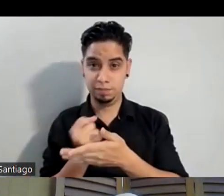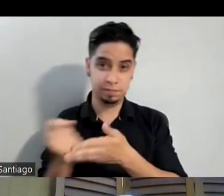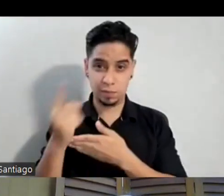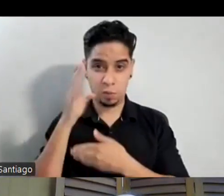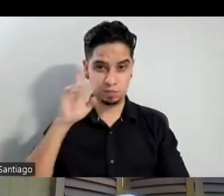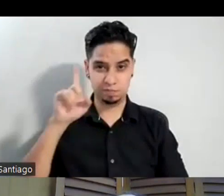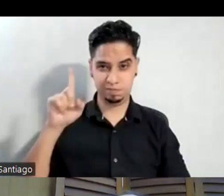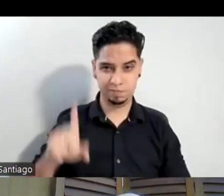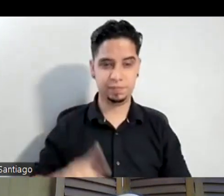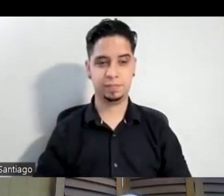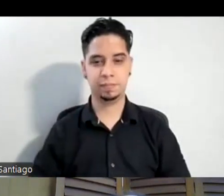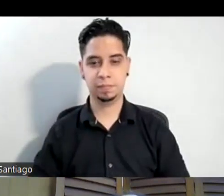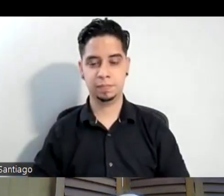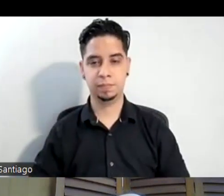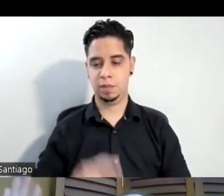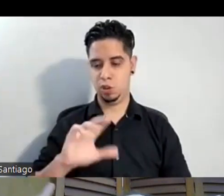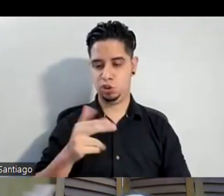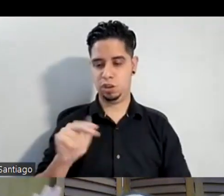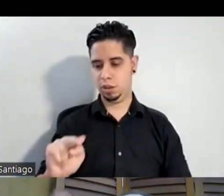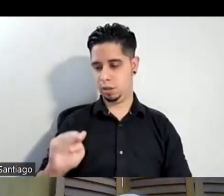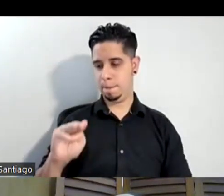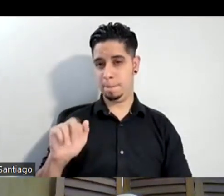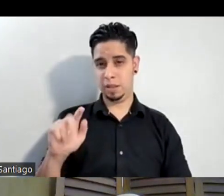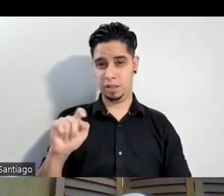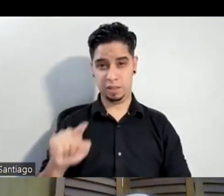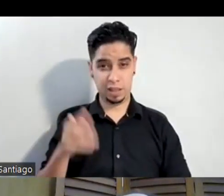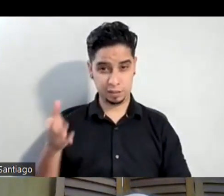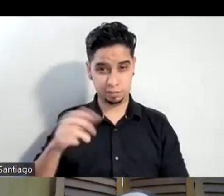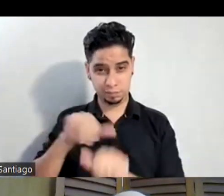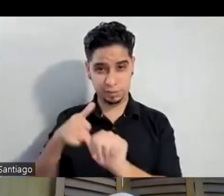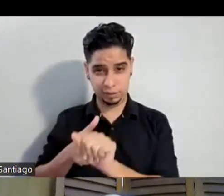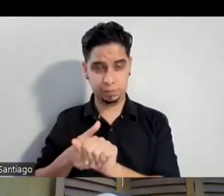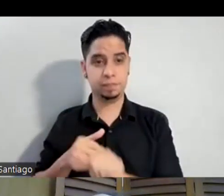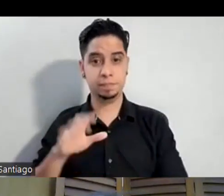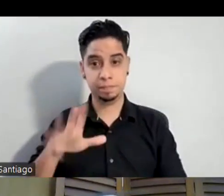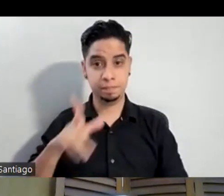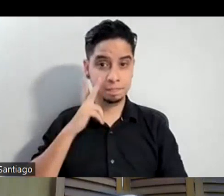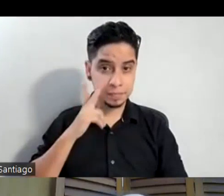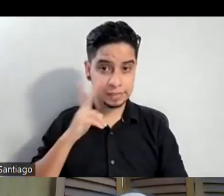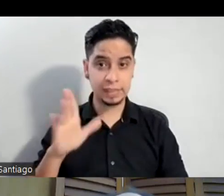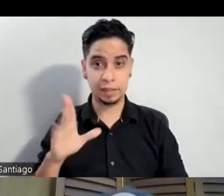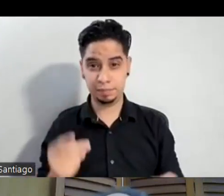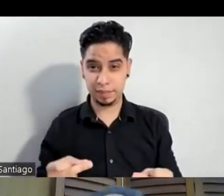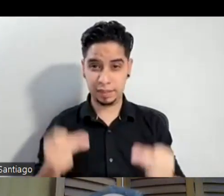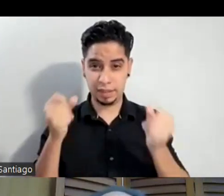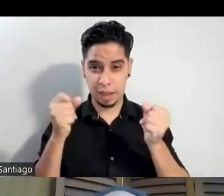Martínez, mira ahí detrás del bastidor créalo por Felestein. Felestein. Mira, rápidamente vamos a la encuesta.